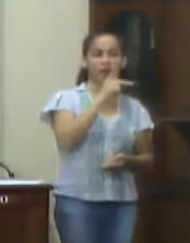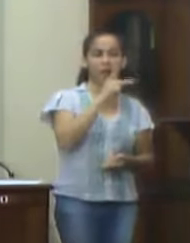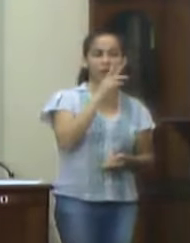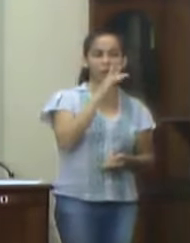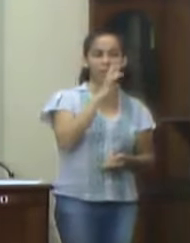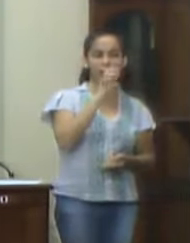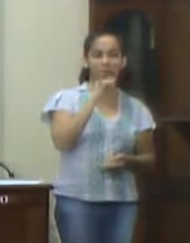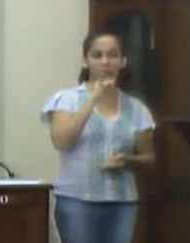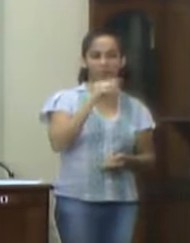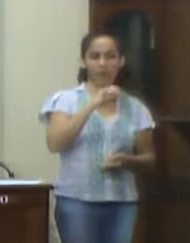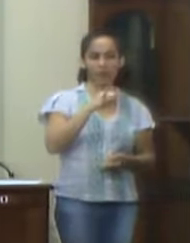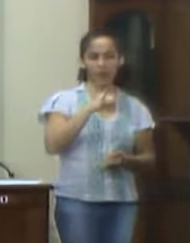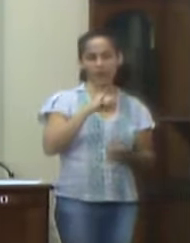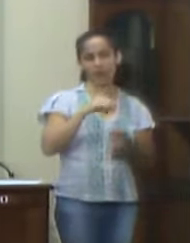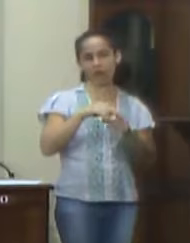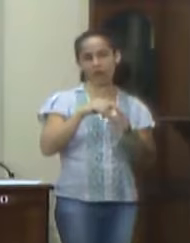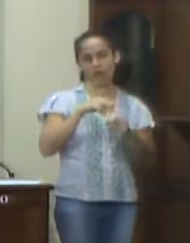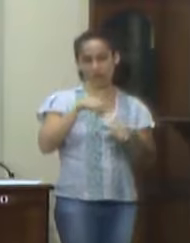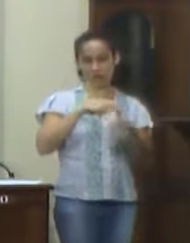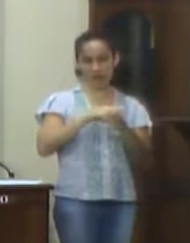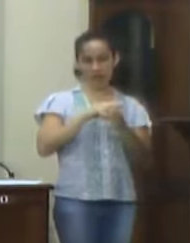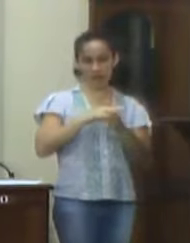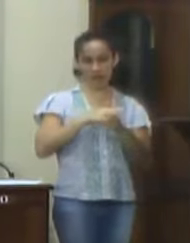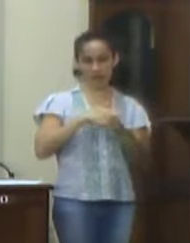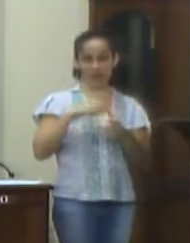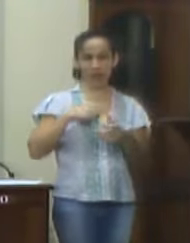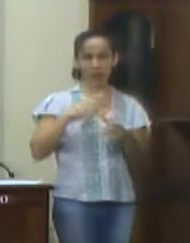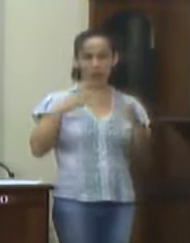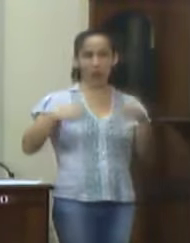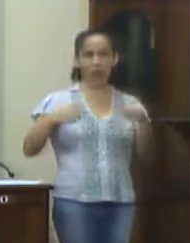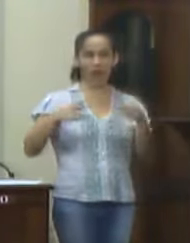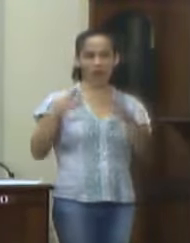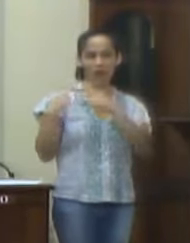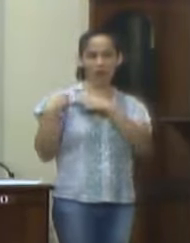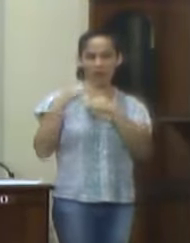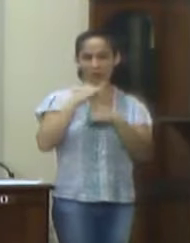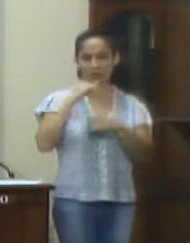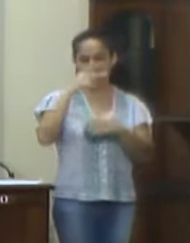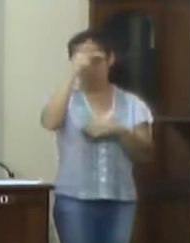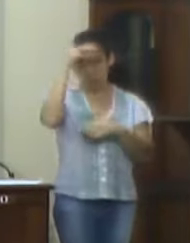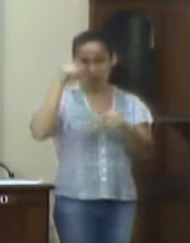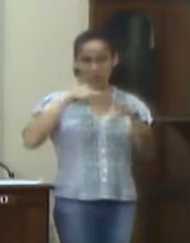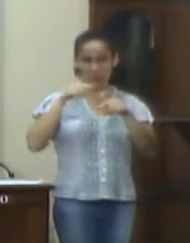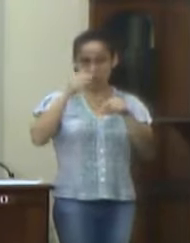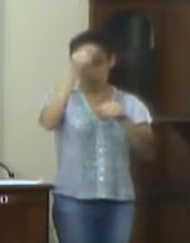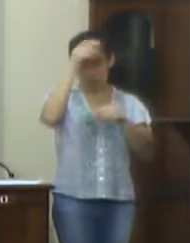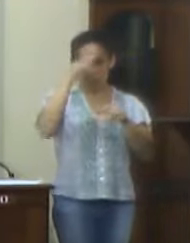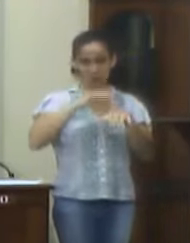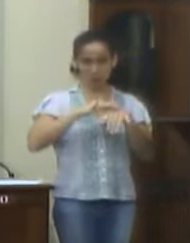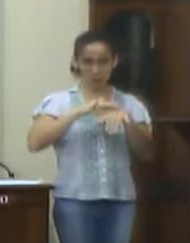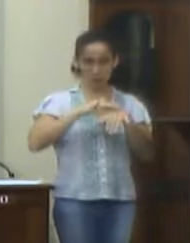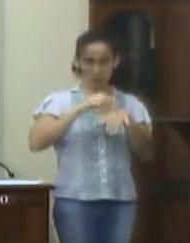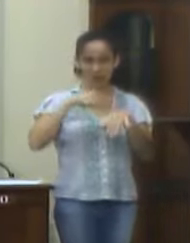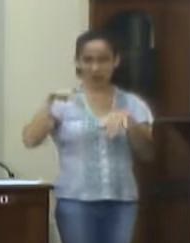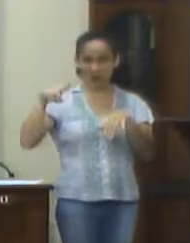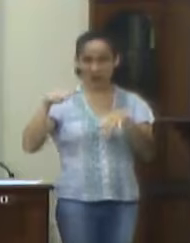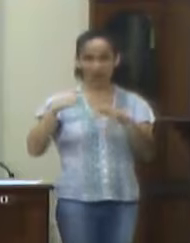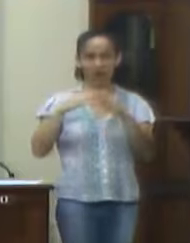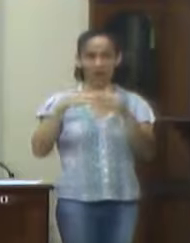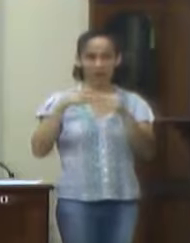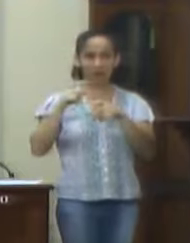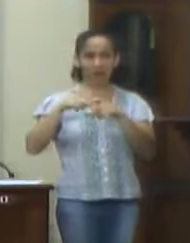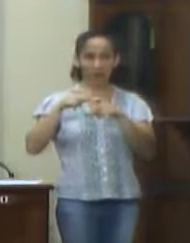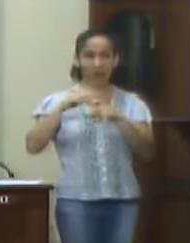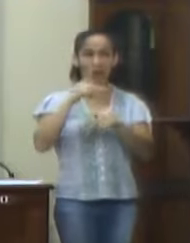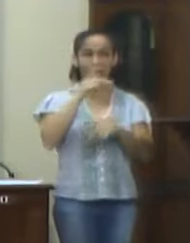Conforme solicitação feita pela pré-valença, que culminou em memorando a Secretaria Municipal de Planejamento e Desenvolvimento Econômico, ambos encaminhados no